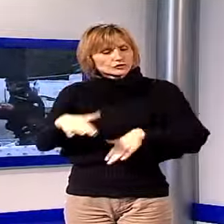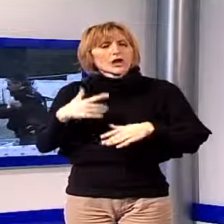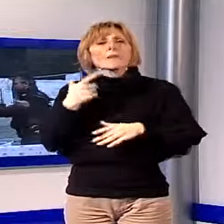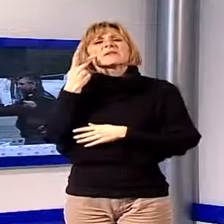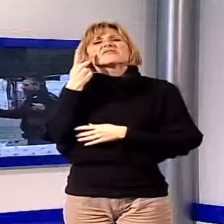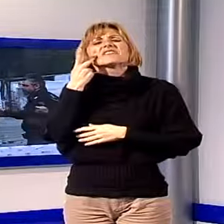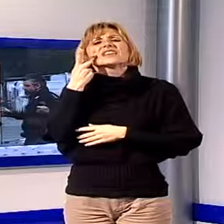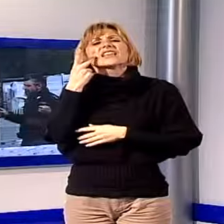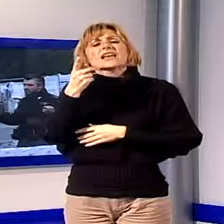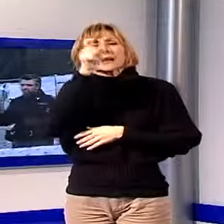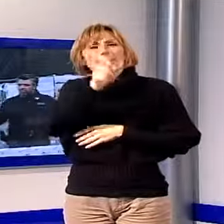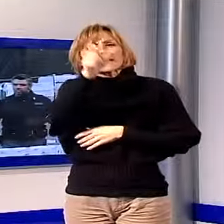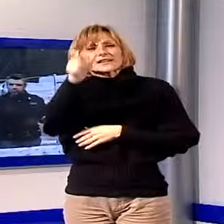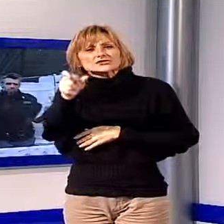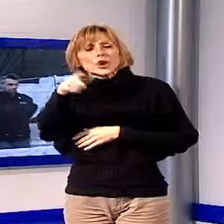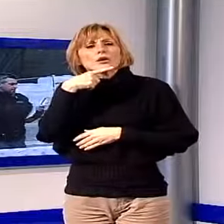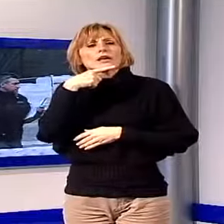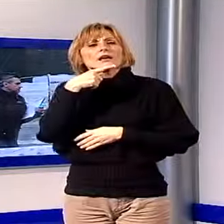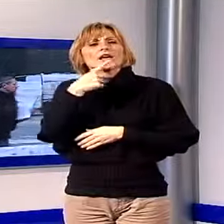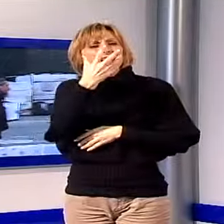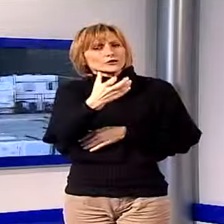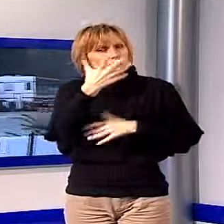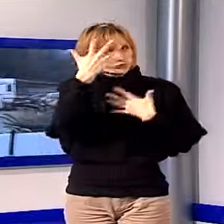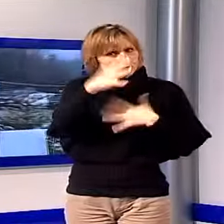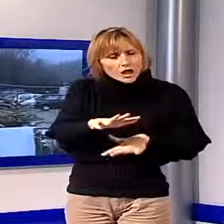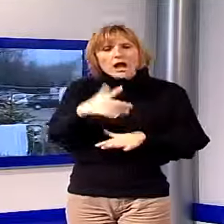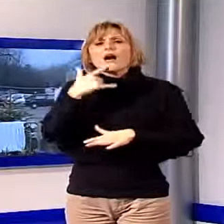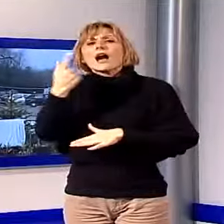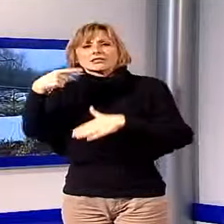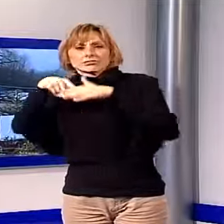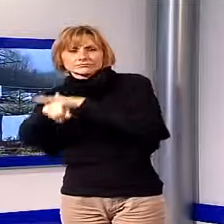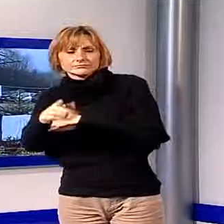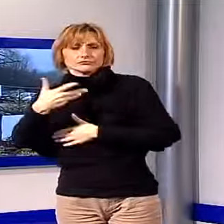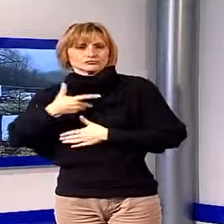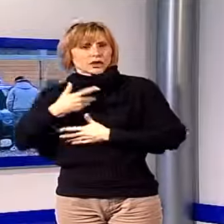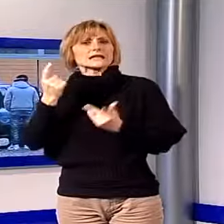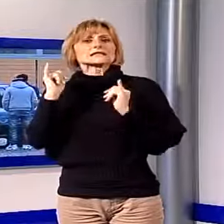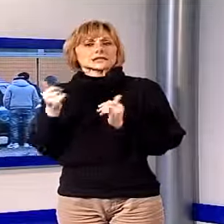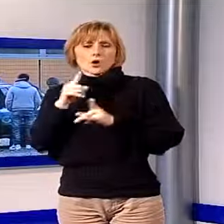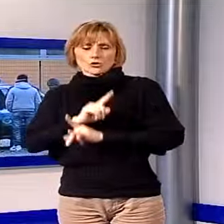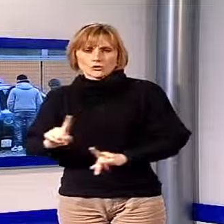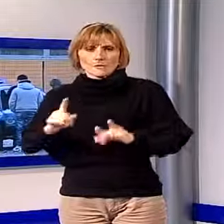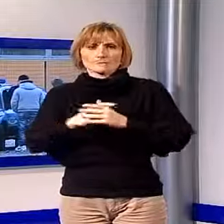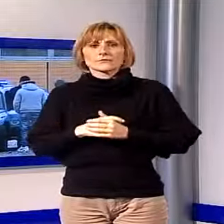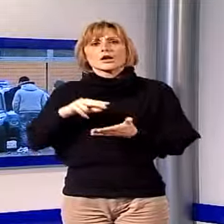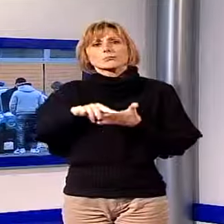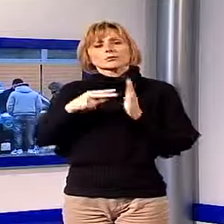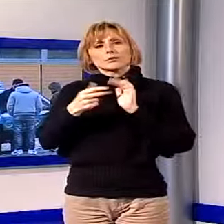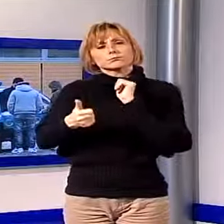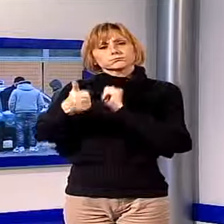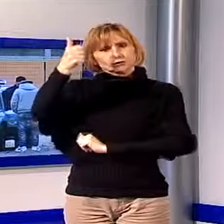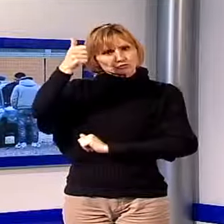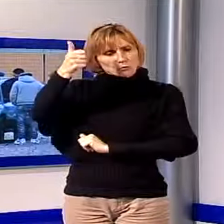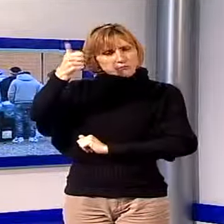corrispondenza tra le persone censite ufficialmente e quelle effettivamente presenti. Il problema principale, infatti, secondo il